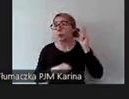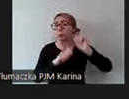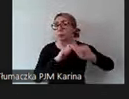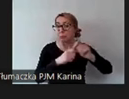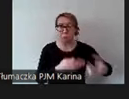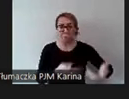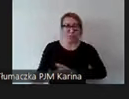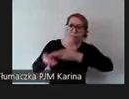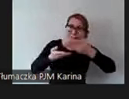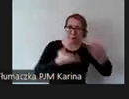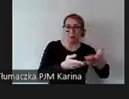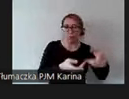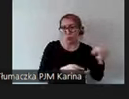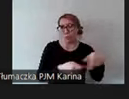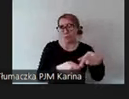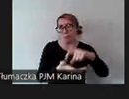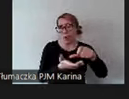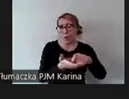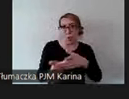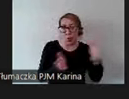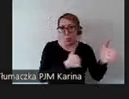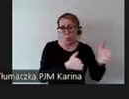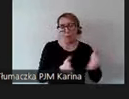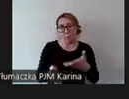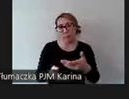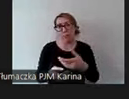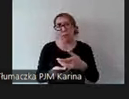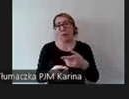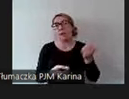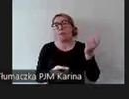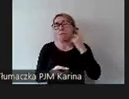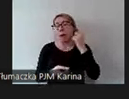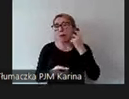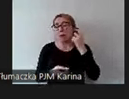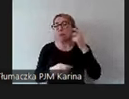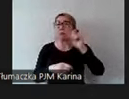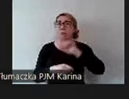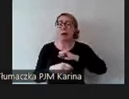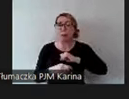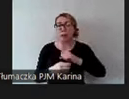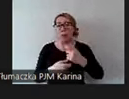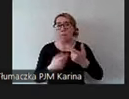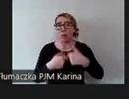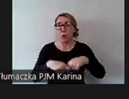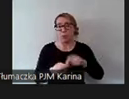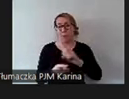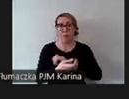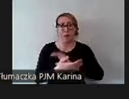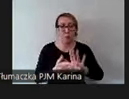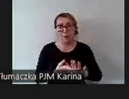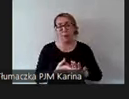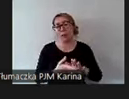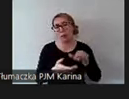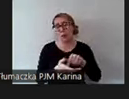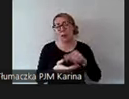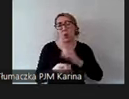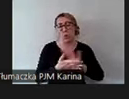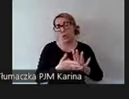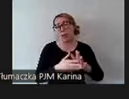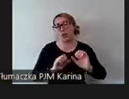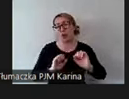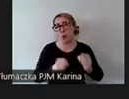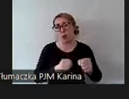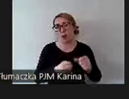no to zapraszamy. Obok oczywiście takie badanie słuchu wykonujemy bezpłatnie w ramach nieodpłatnej działalności statutowej naszego